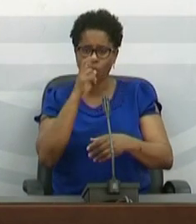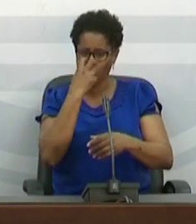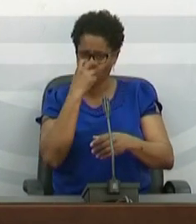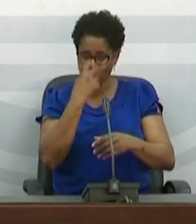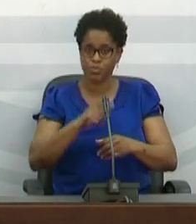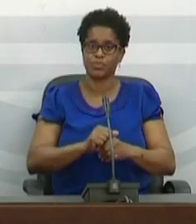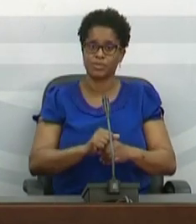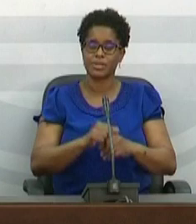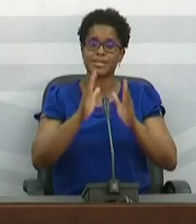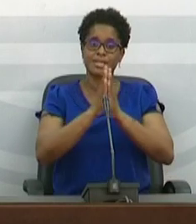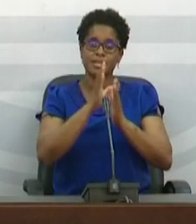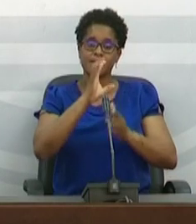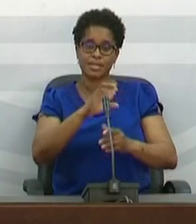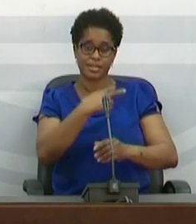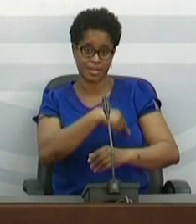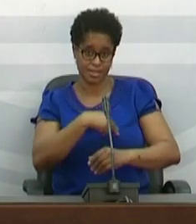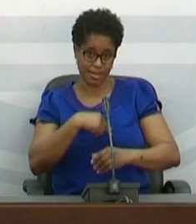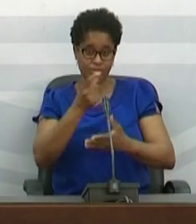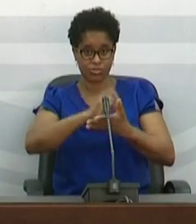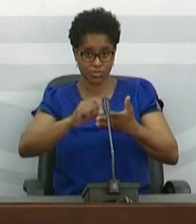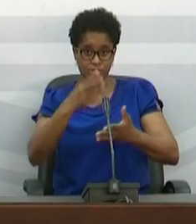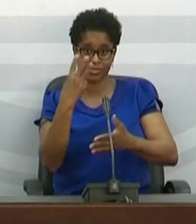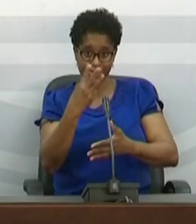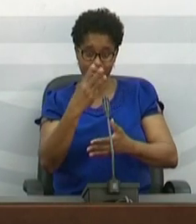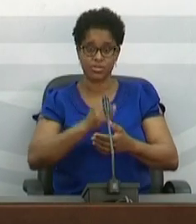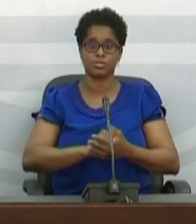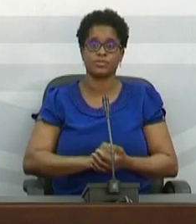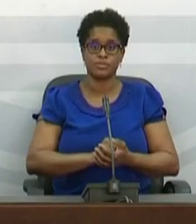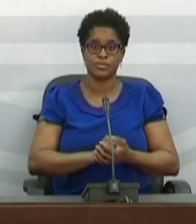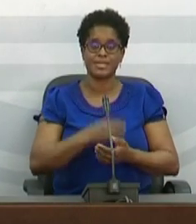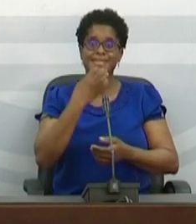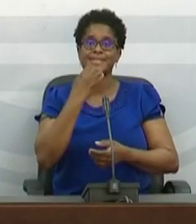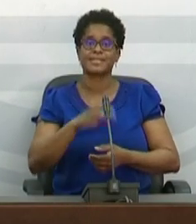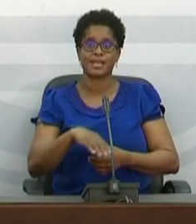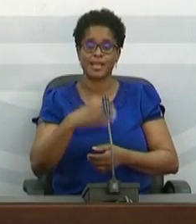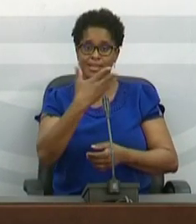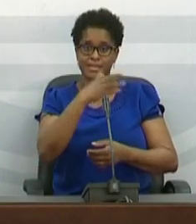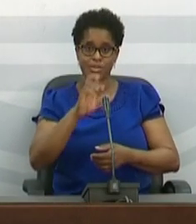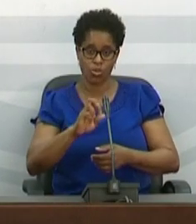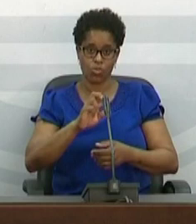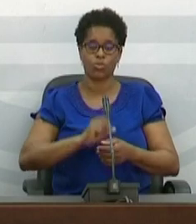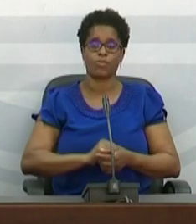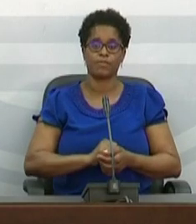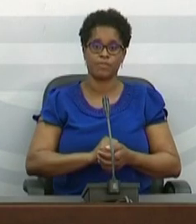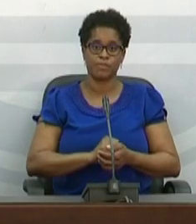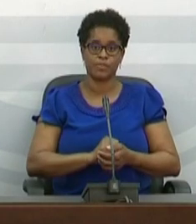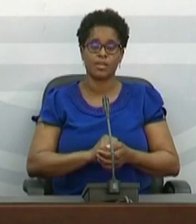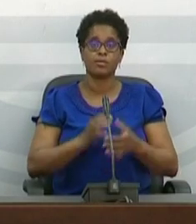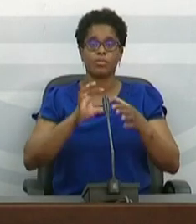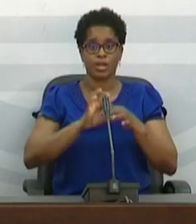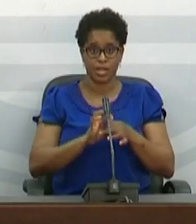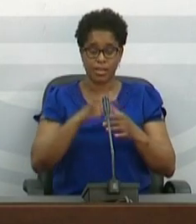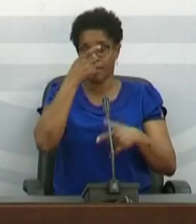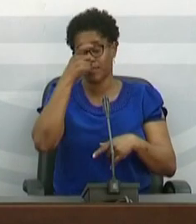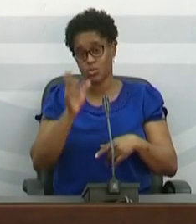Santa Catarina e em Santiago notificou 3 casos, Sal 18. Em relação